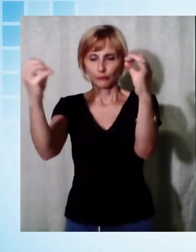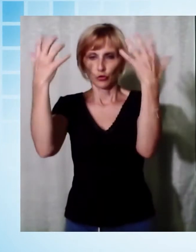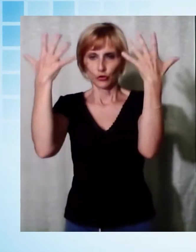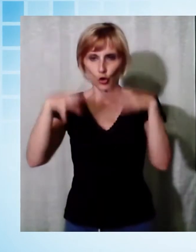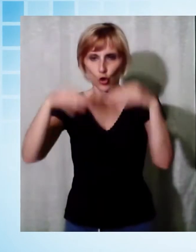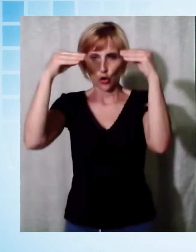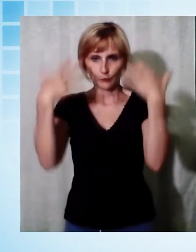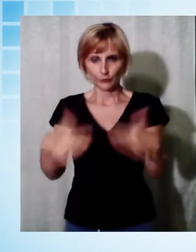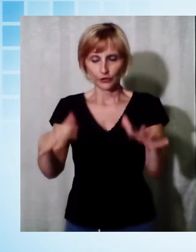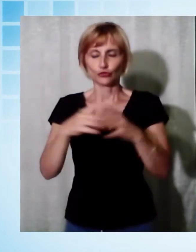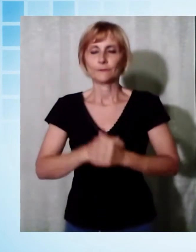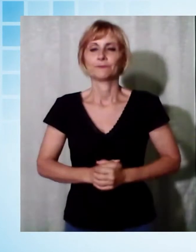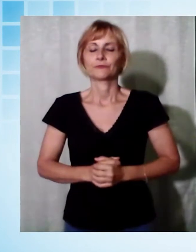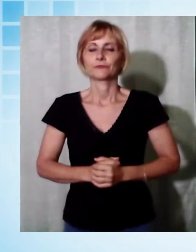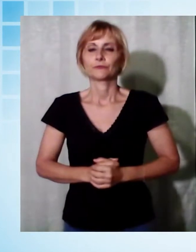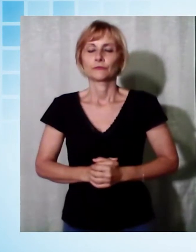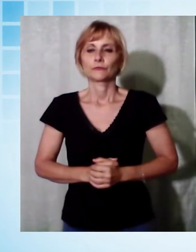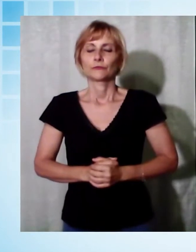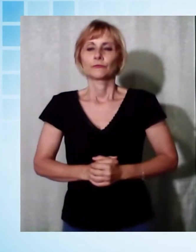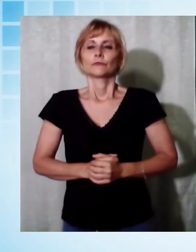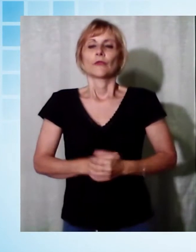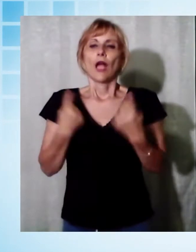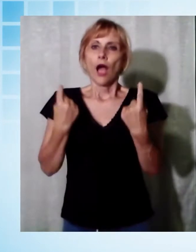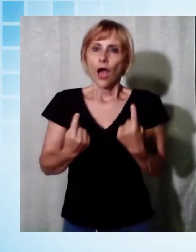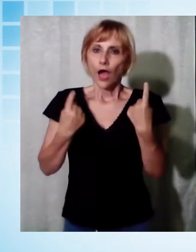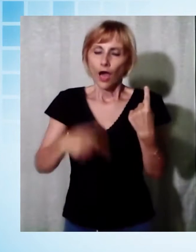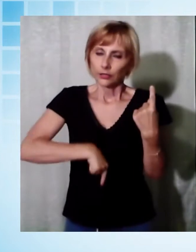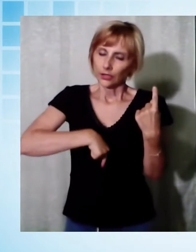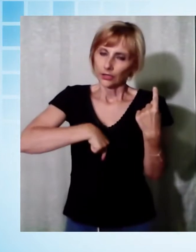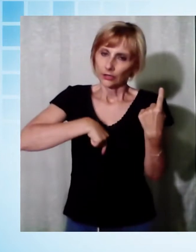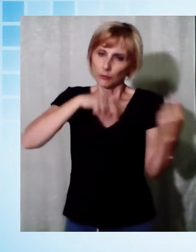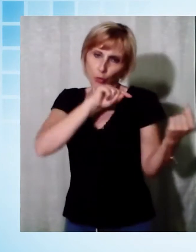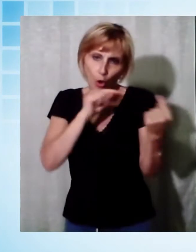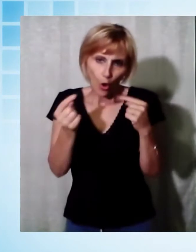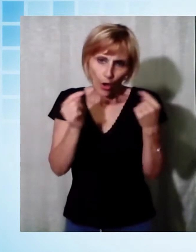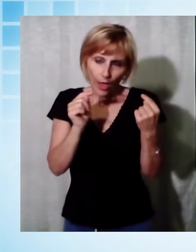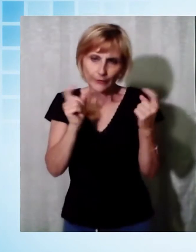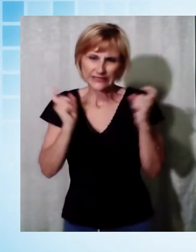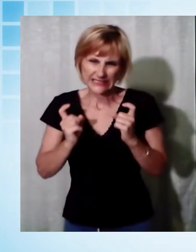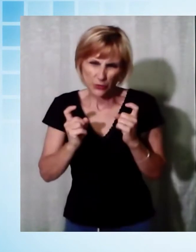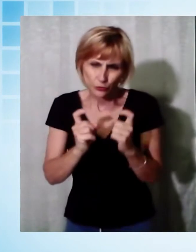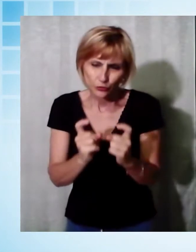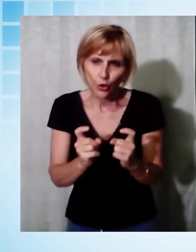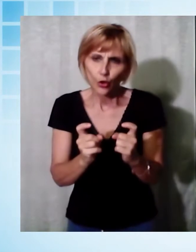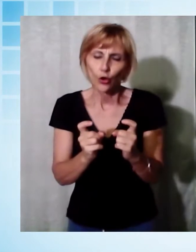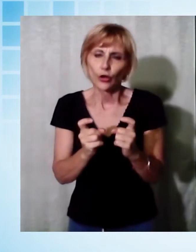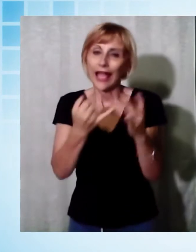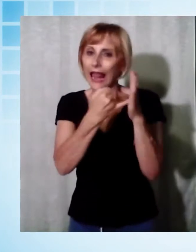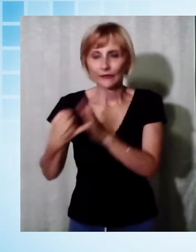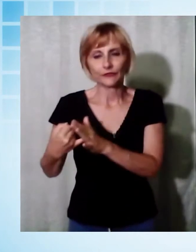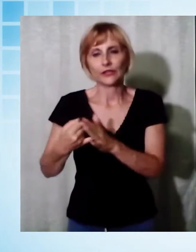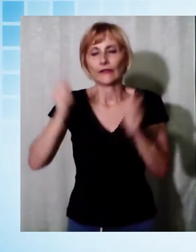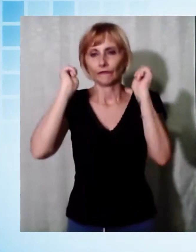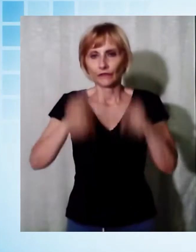Dopo polemiche, discussioni e attese sono finalmente partiti i lavori per il nuovo impianto di illuminazione al Piagione.